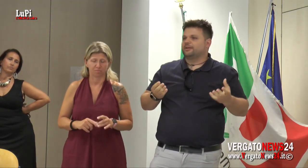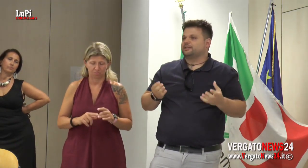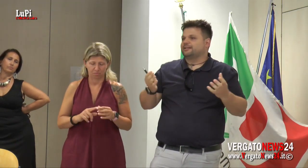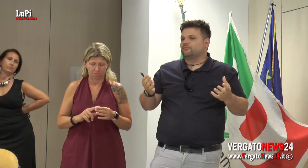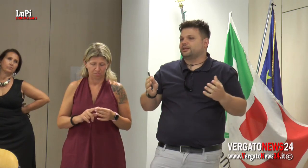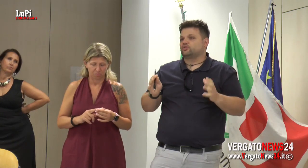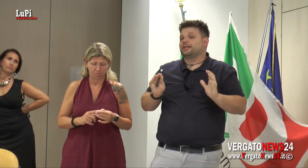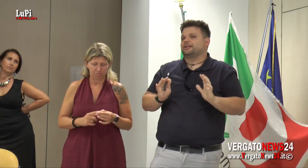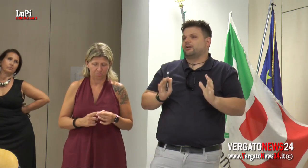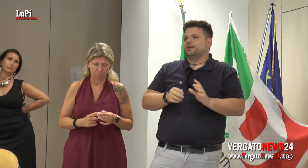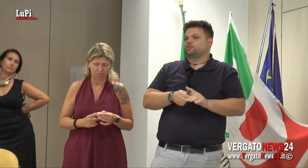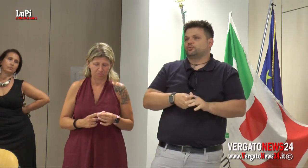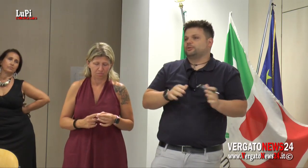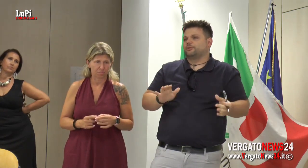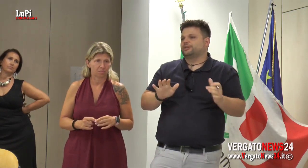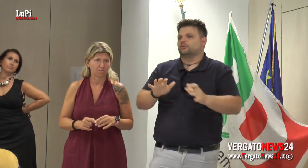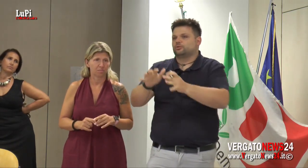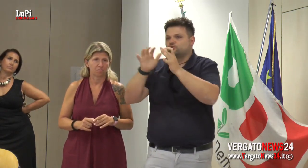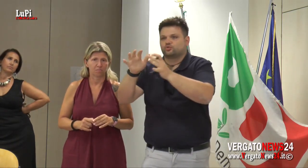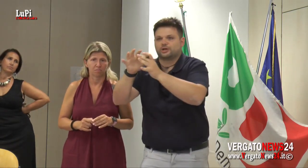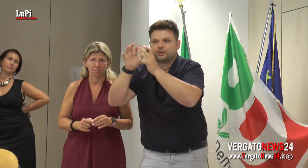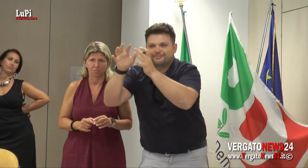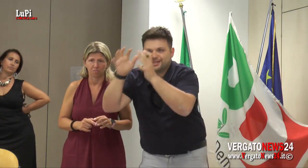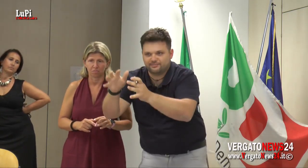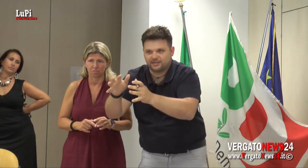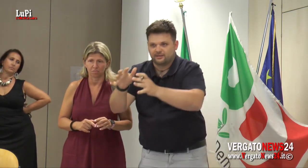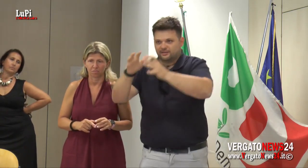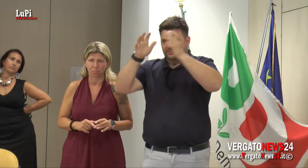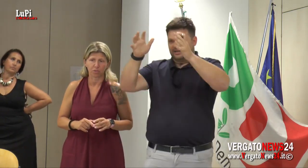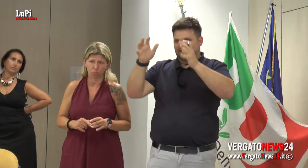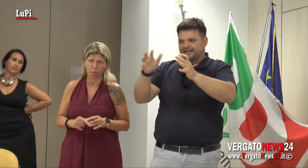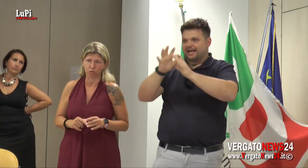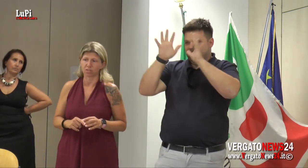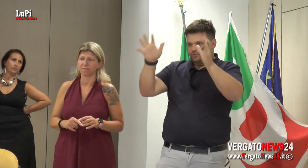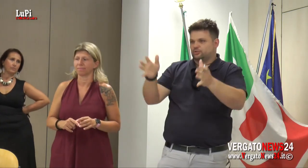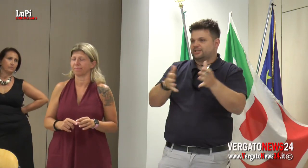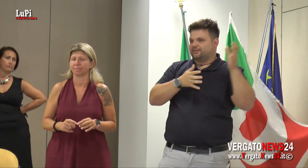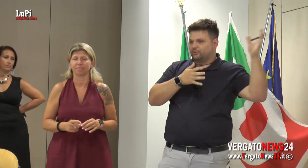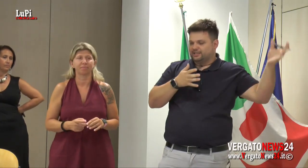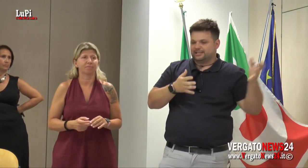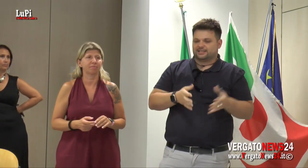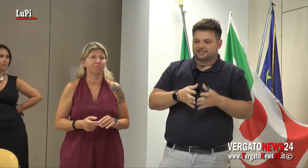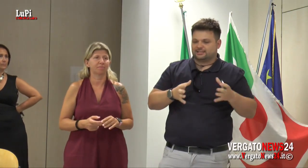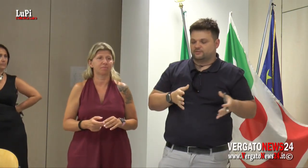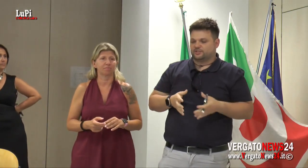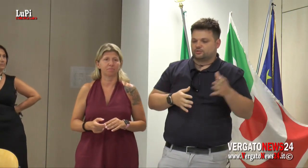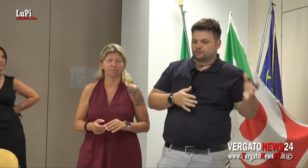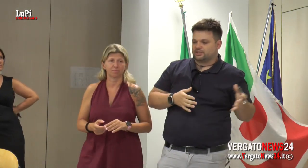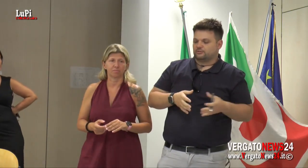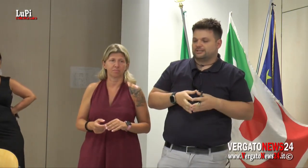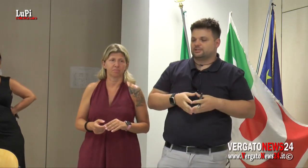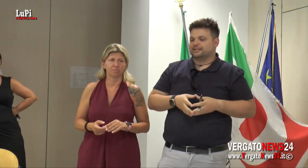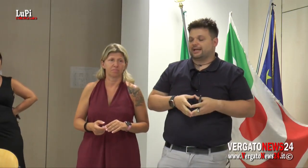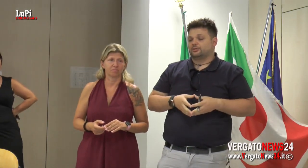ovviamente nei tavoli regionali e dalla quale a un certo punto abbiamo detto no, non ci sono ancora i minimi per arrivare a sottoscrivere quell'intesa che è stata invece